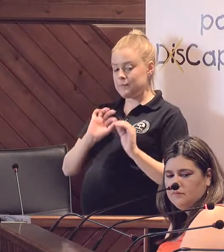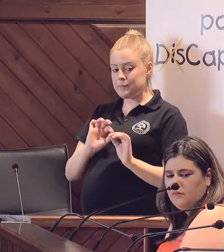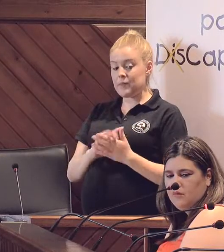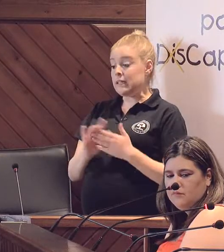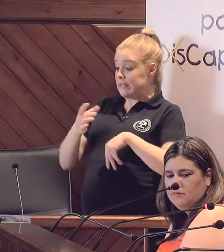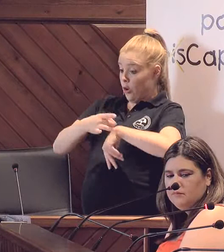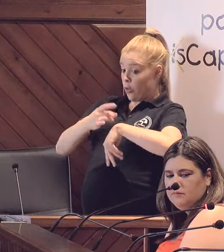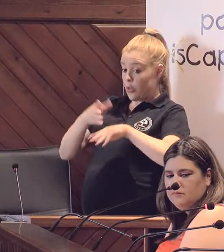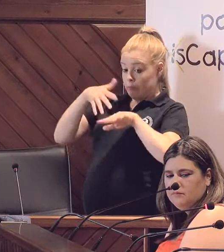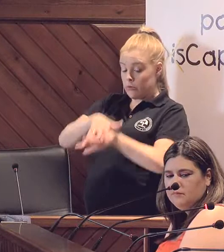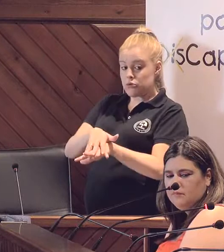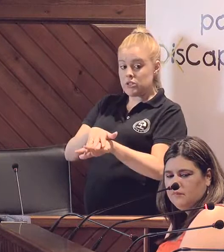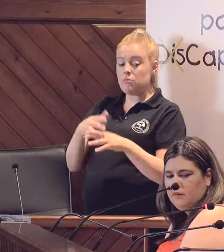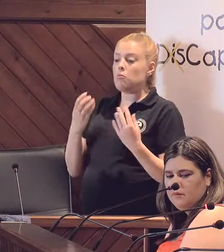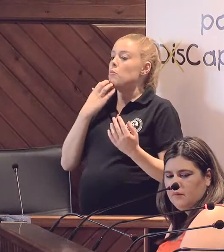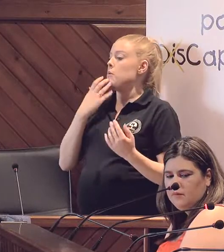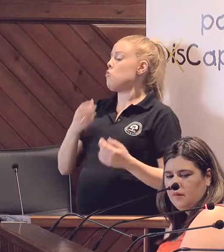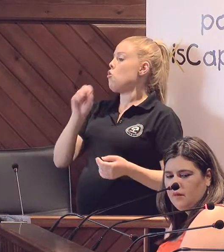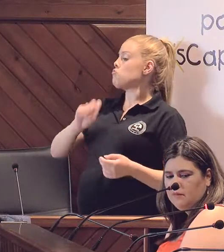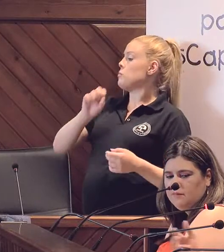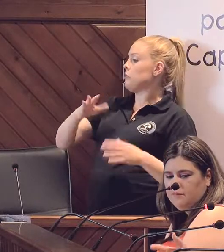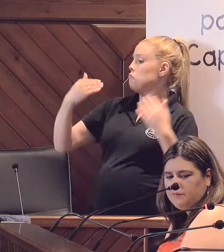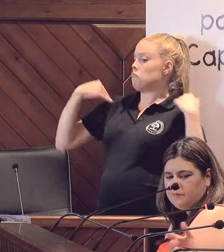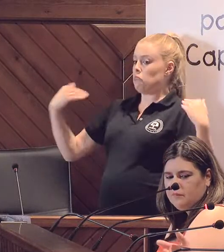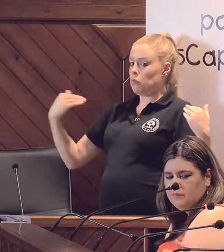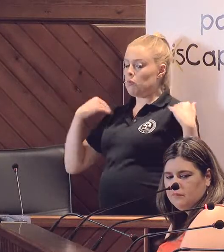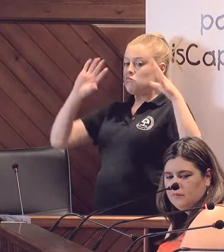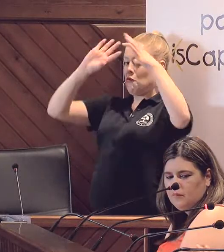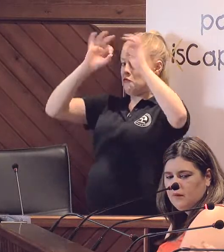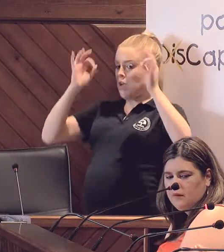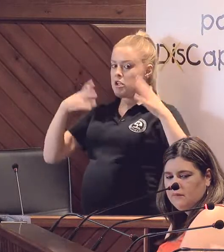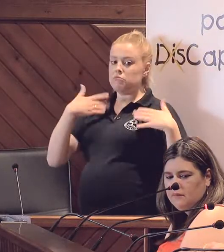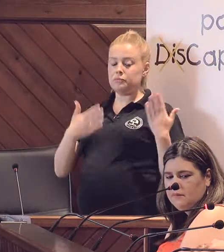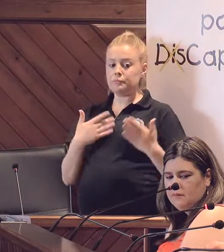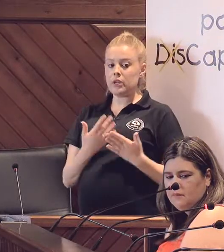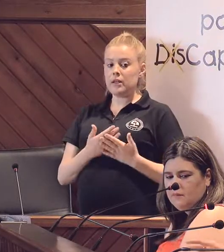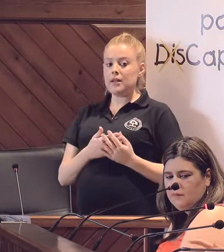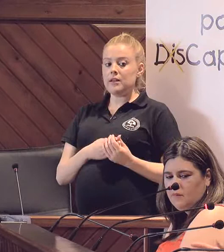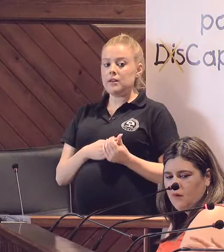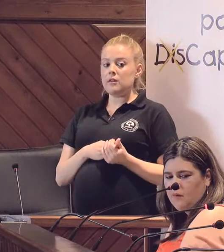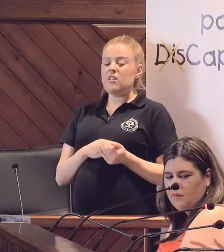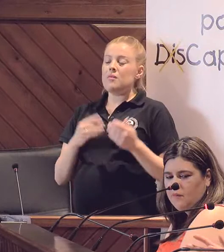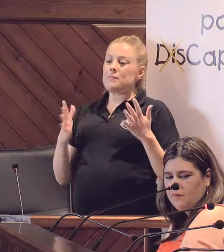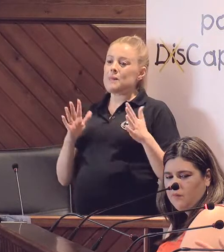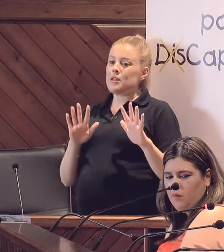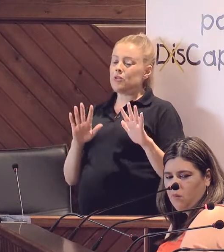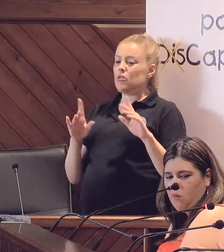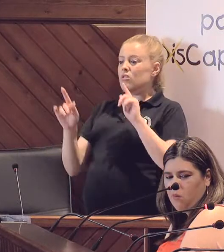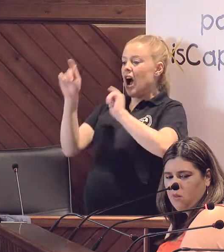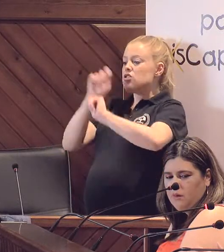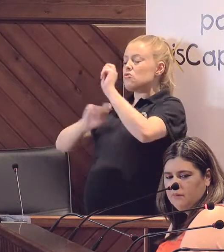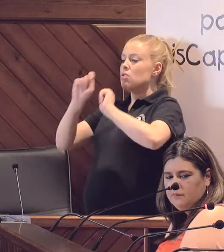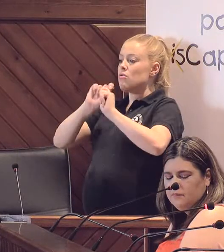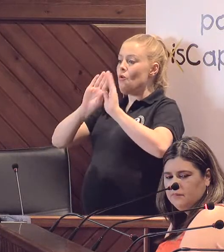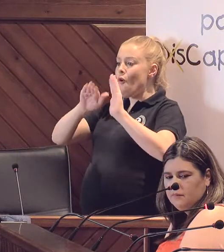ese ocio inclusivo sería ruta guiada, senderismo, deportes, ferias, exposiciones, pero fuera de los muros de cada asociación.